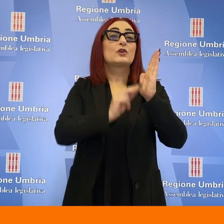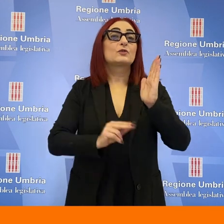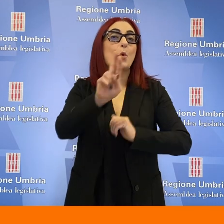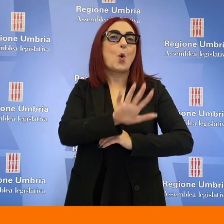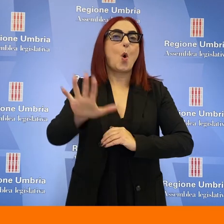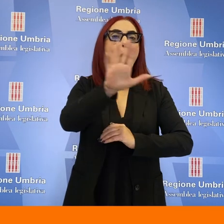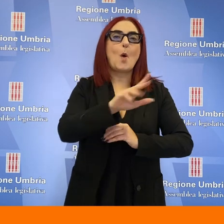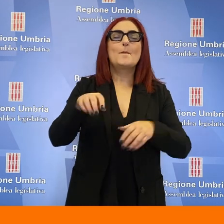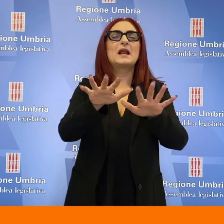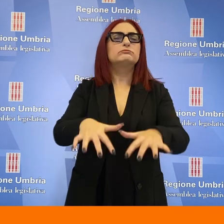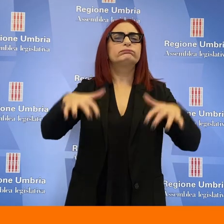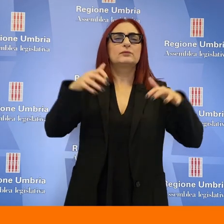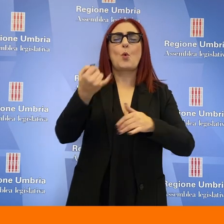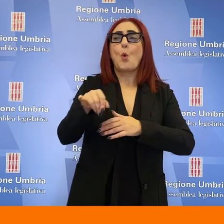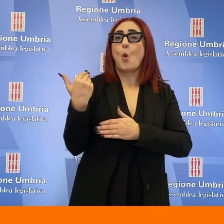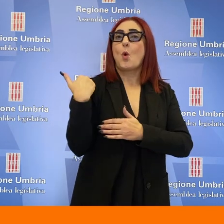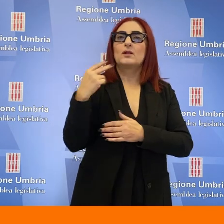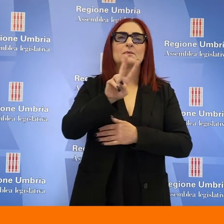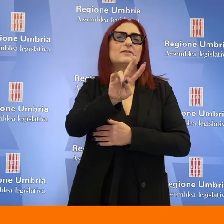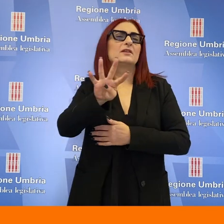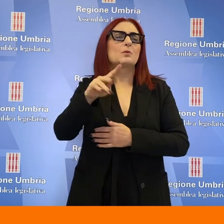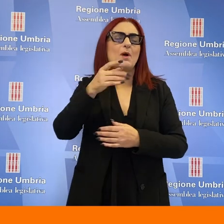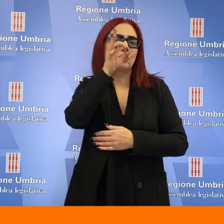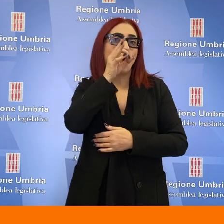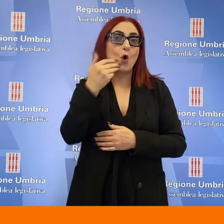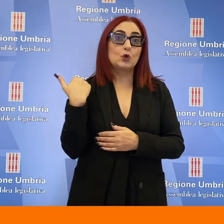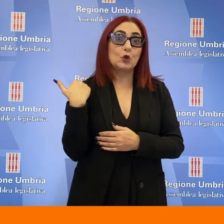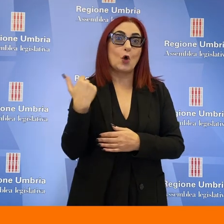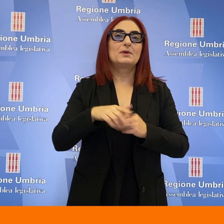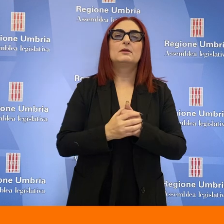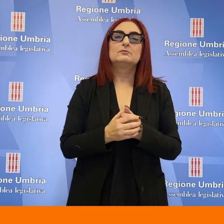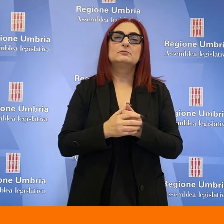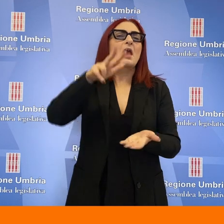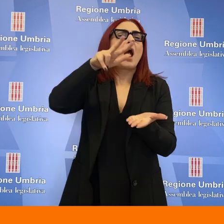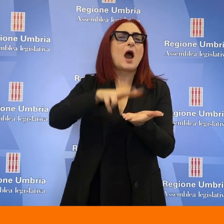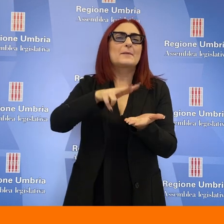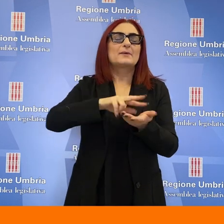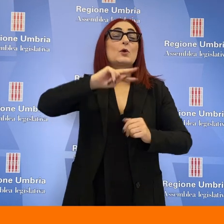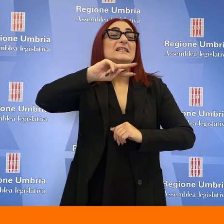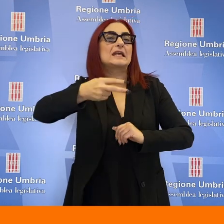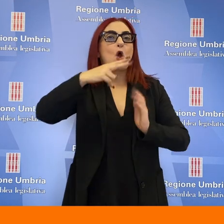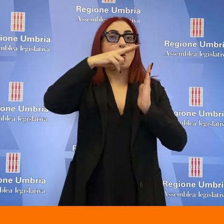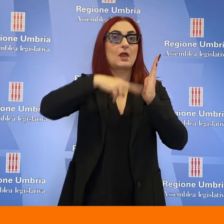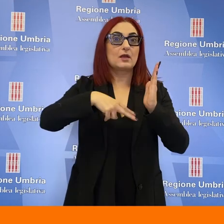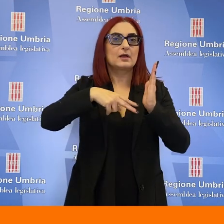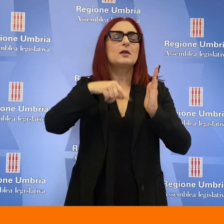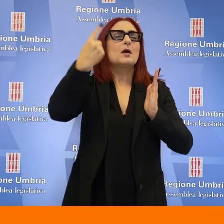nella seduta ultima dello scorso 24 ottobre ha approvato in seconda lettura e anche in questo caso all